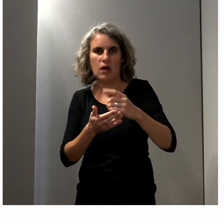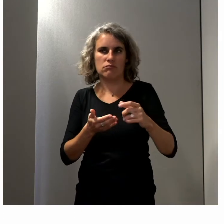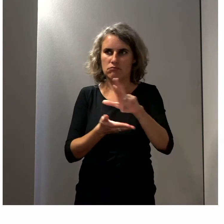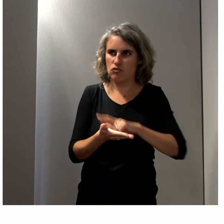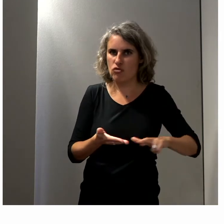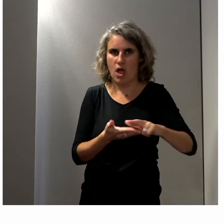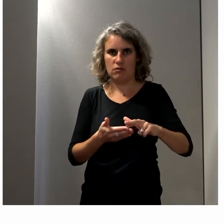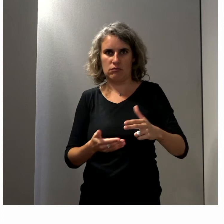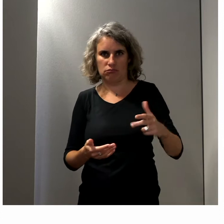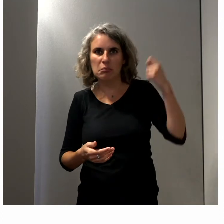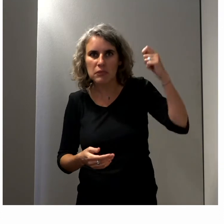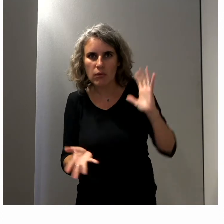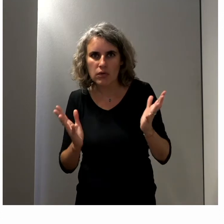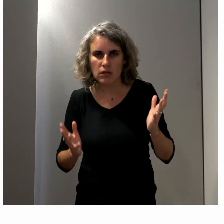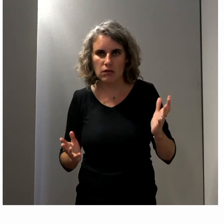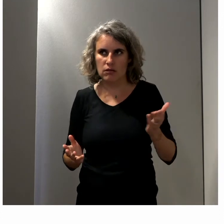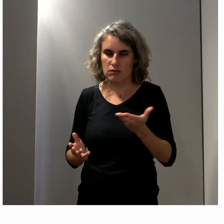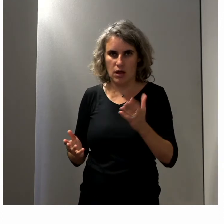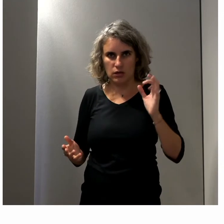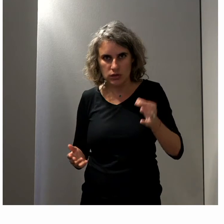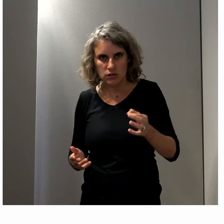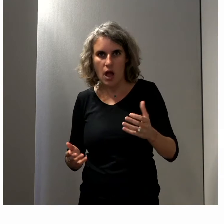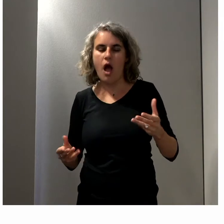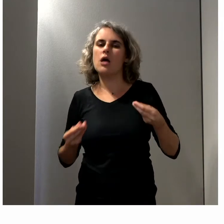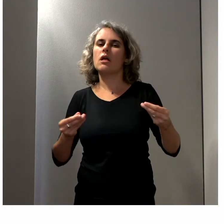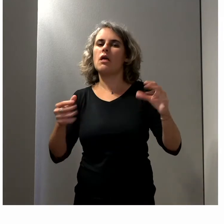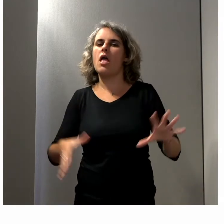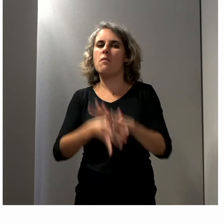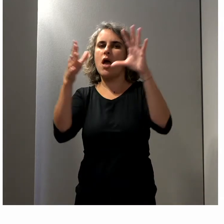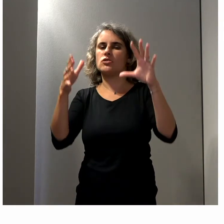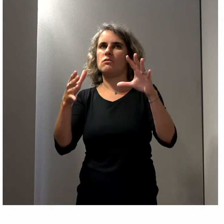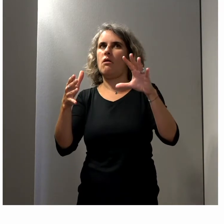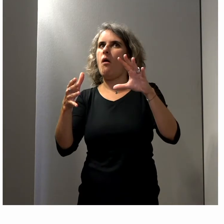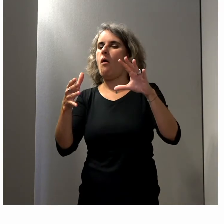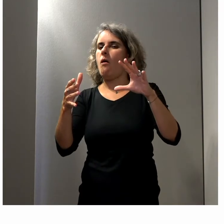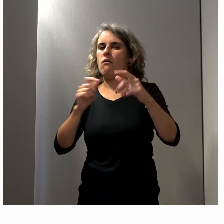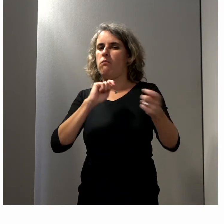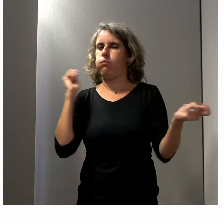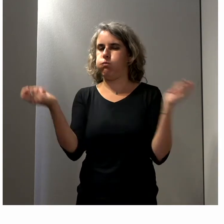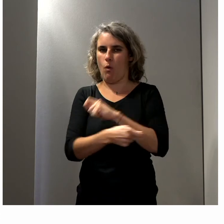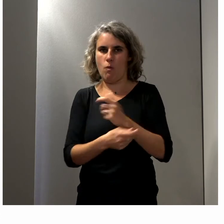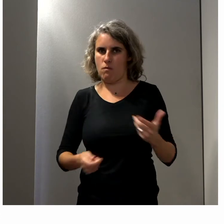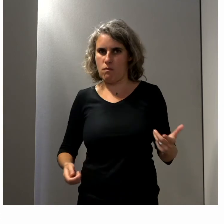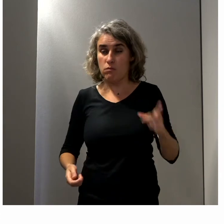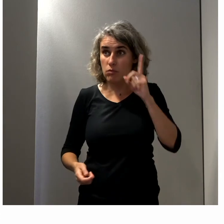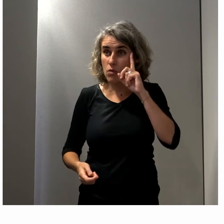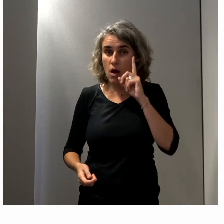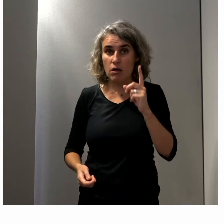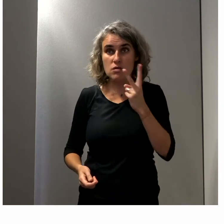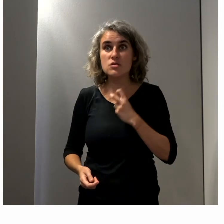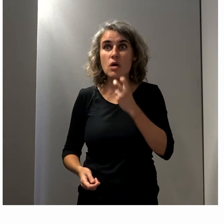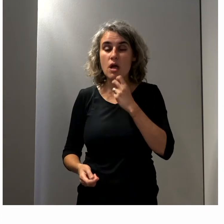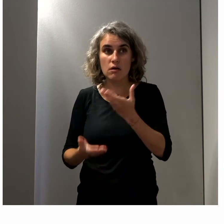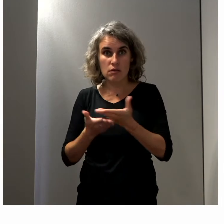nationales, ça permettra de lutter contre ces stéréotypes qui sont attachés aux personnes handicapées puisque le citoyen